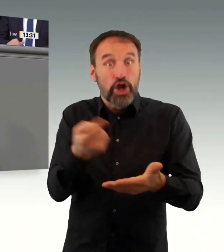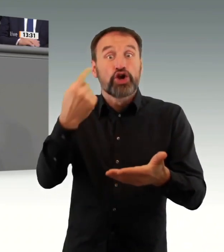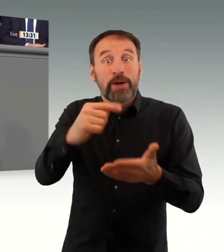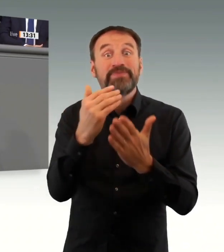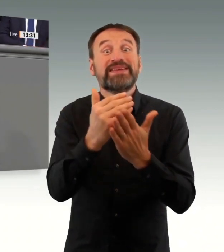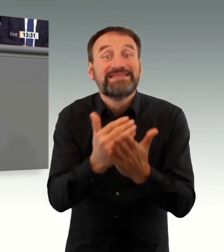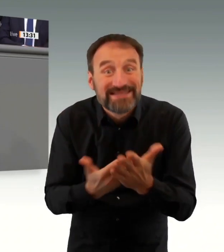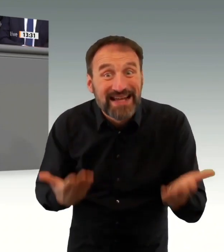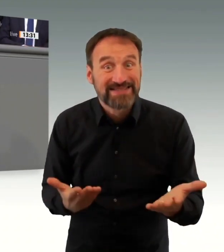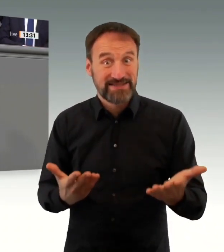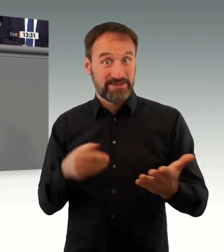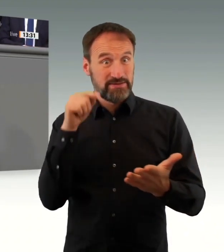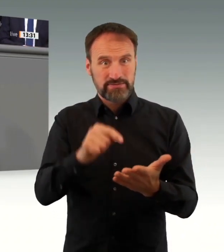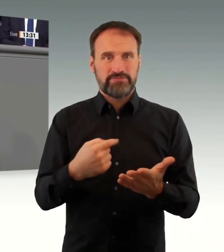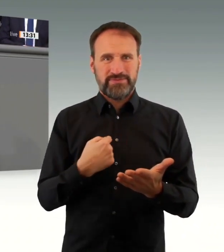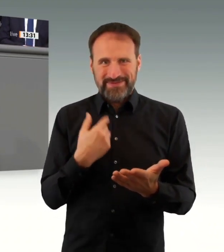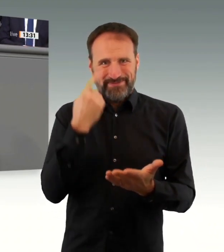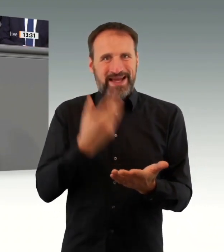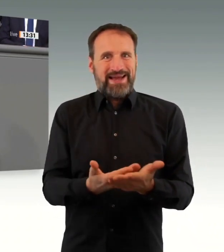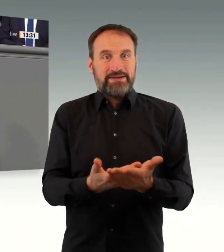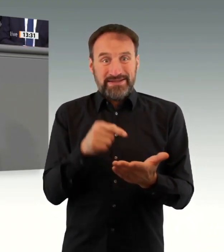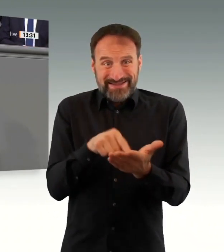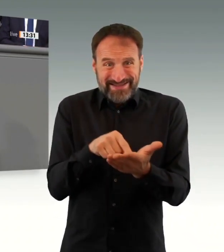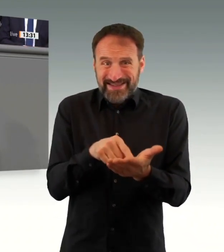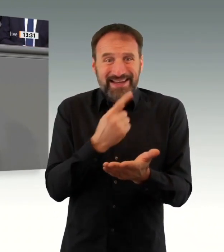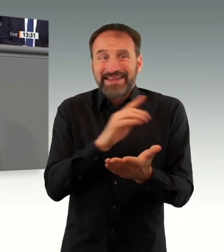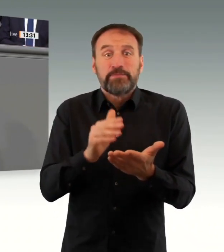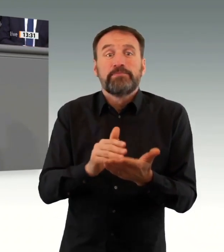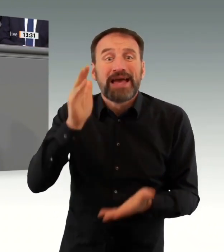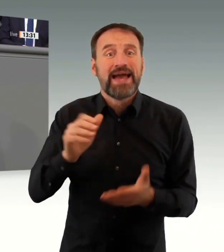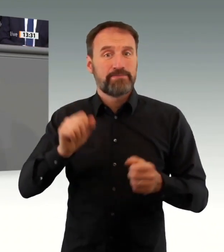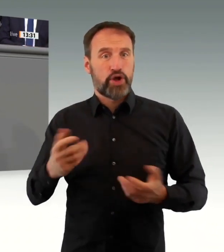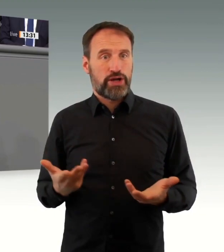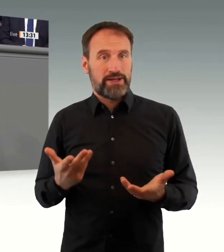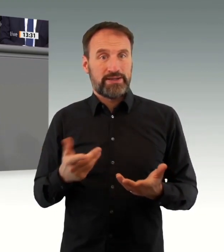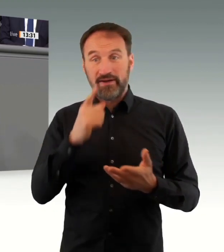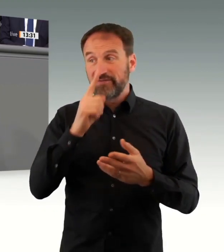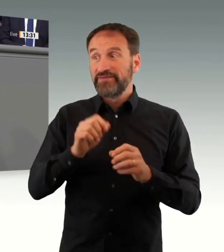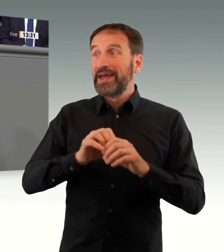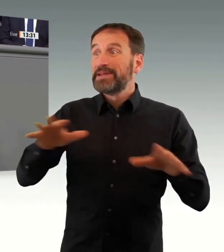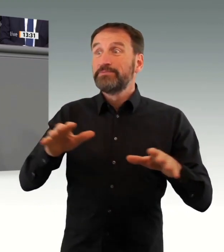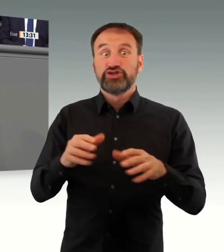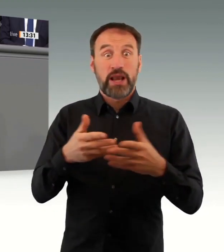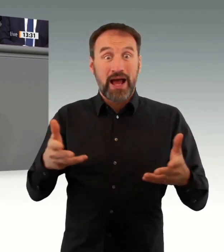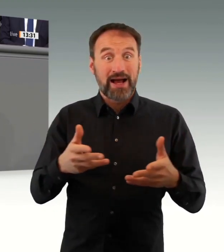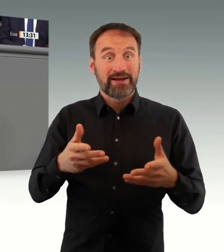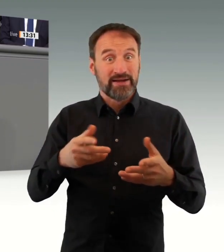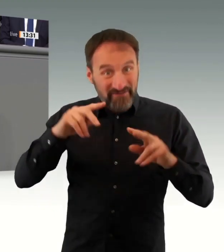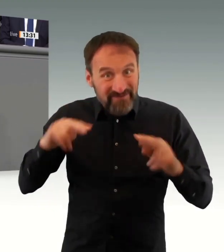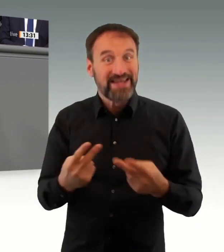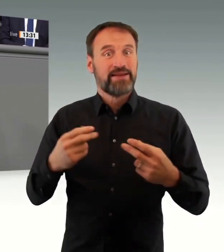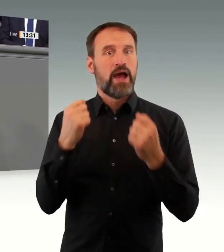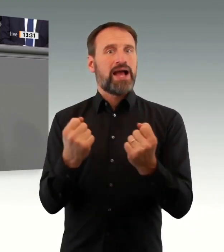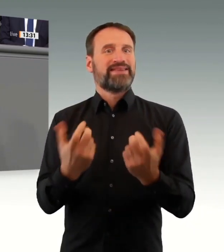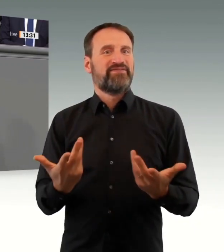Menschen vertrauen, die vertrauen darauf, was er ihnen in der Pandemie gesagt hat, was notwendig ist, und wenn Sie auf den schon nicht